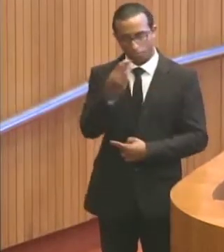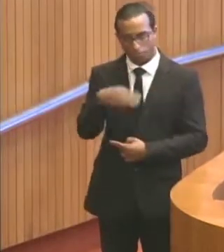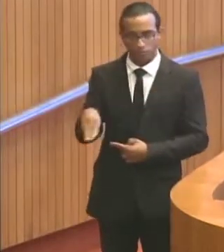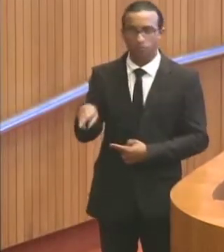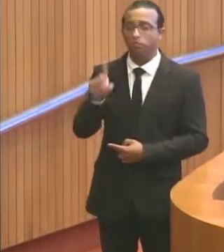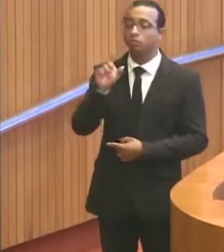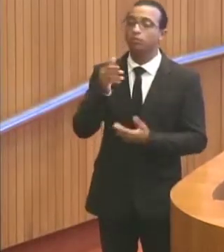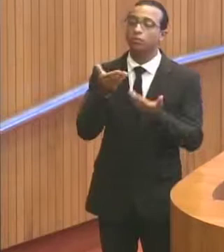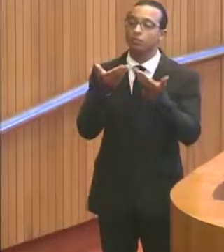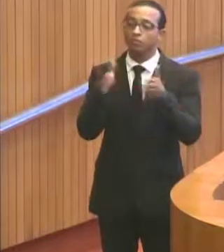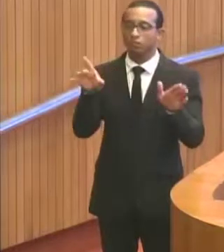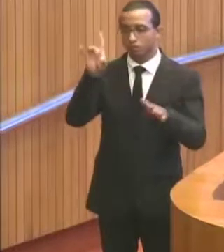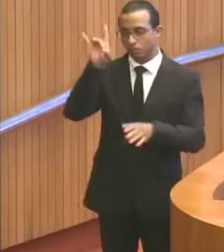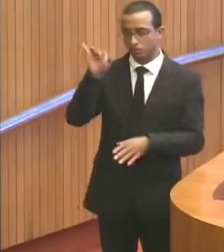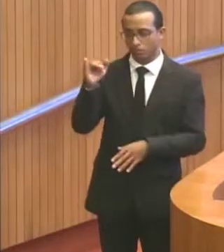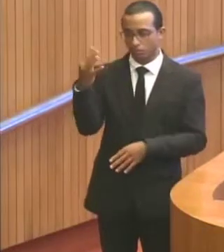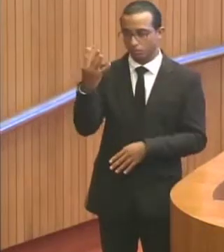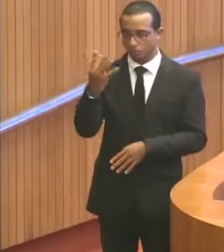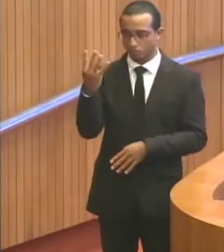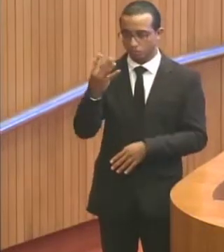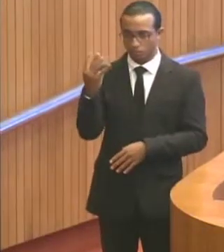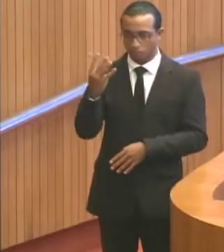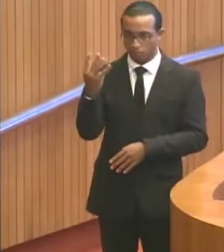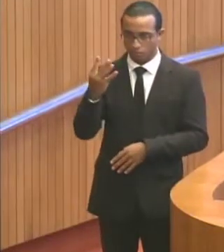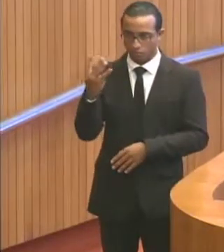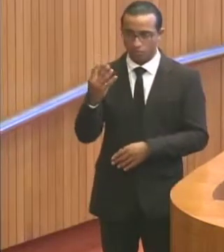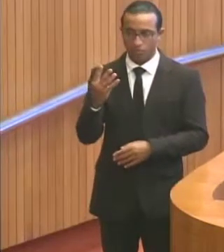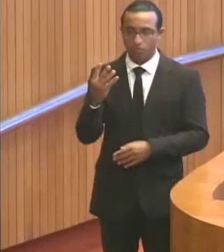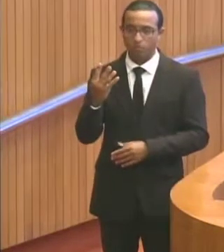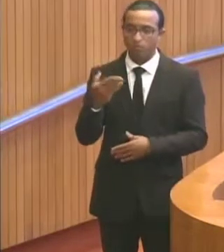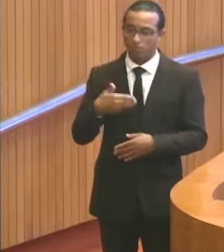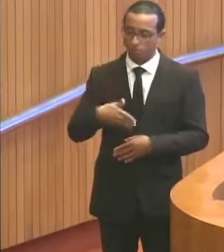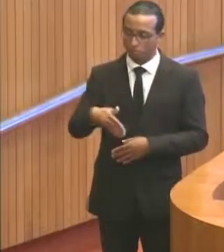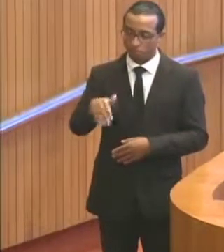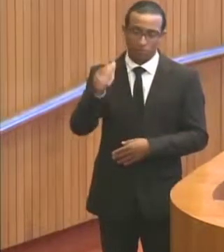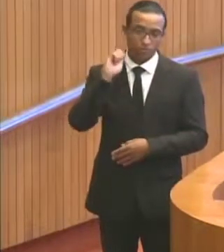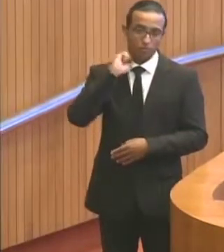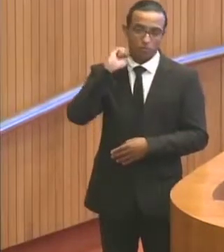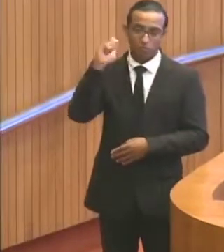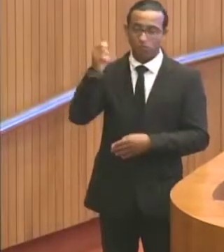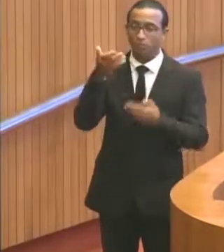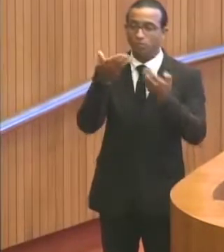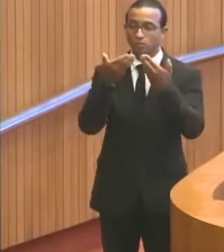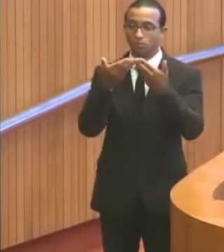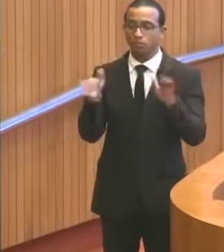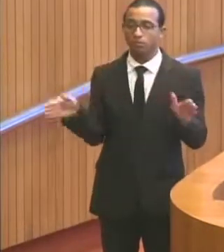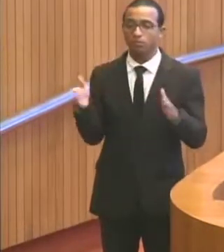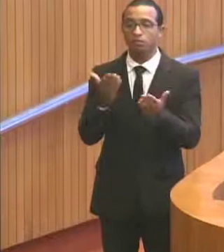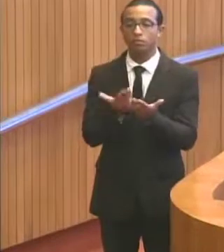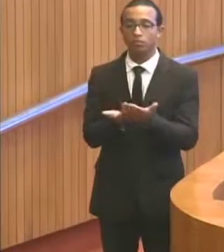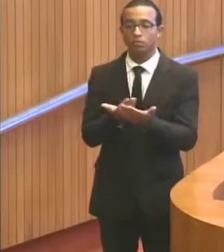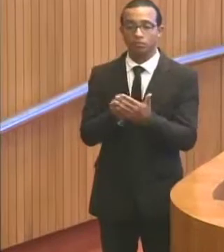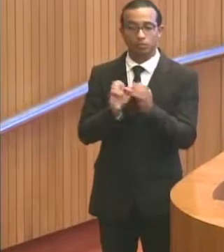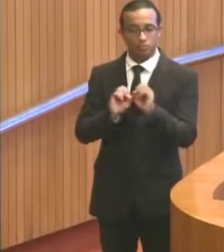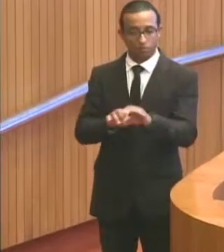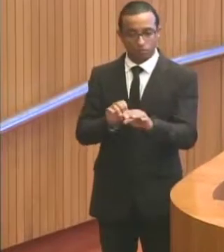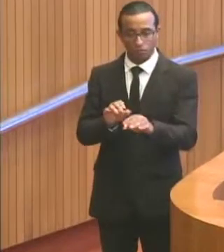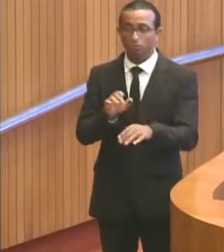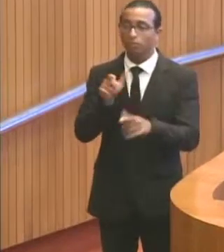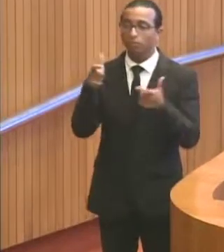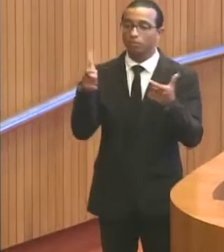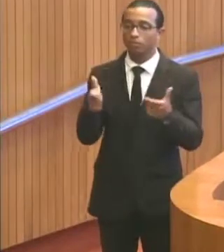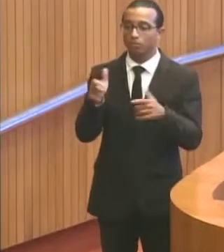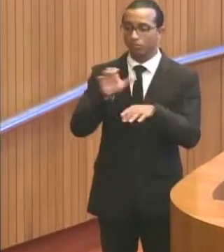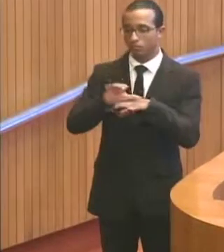do início, no dia 4 de agora de abril, o início das aulas do curso de Medicina na